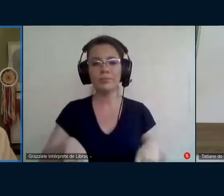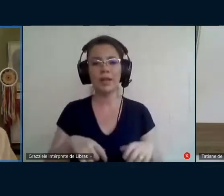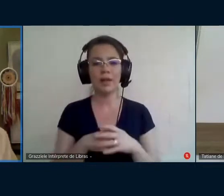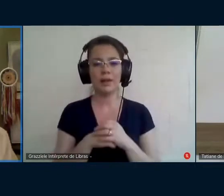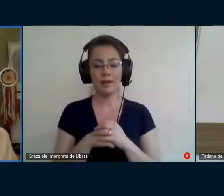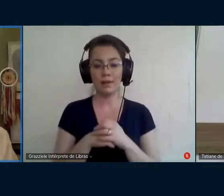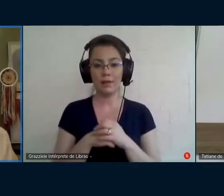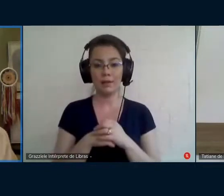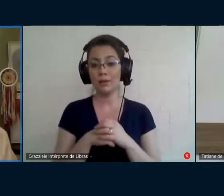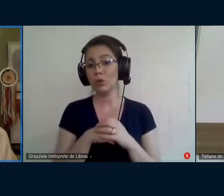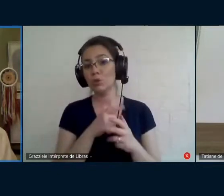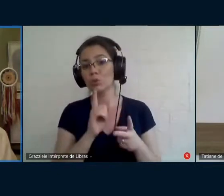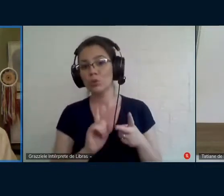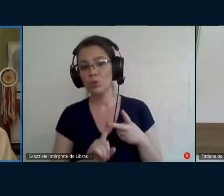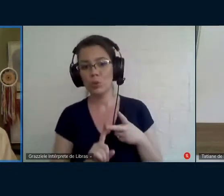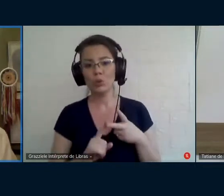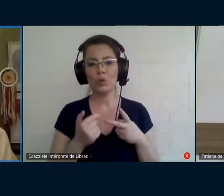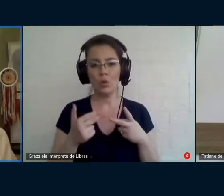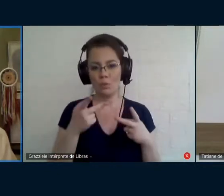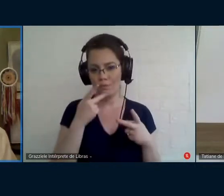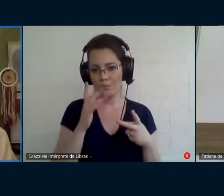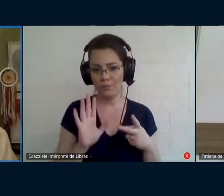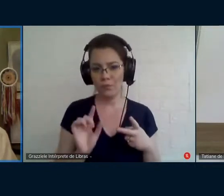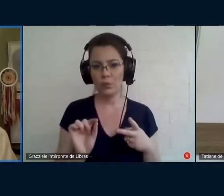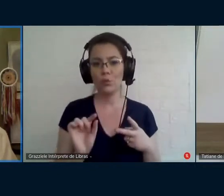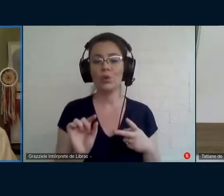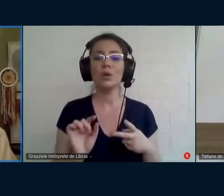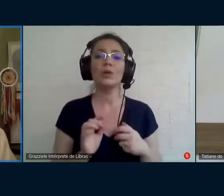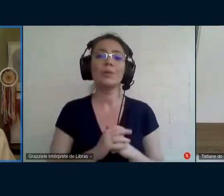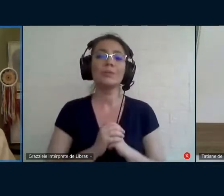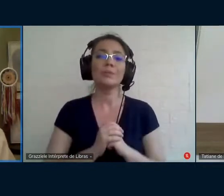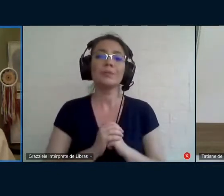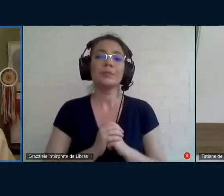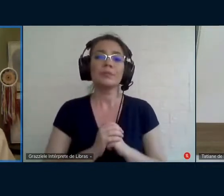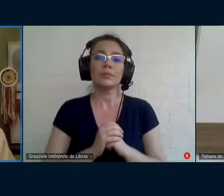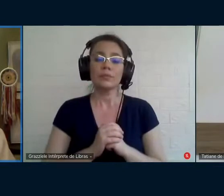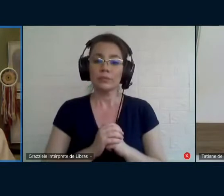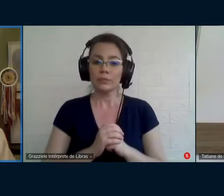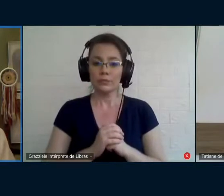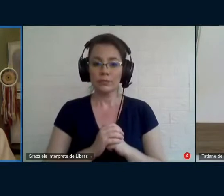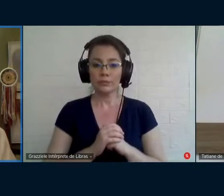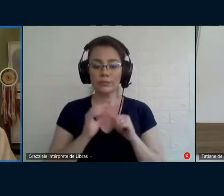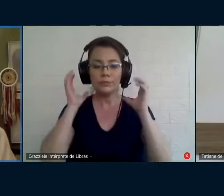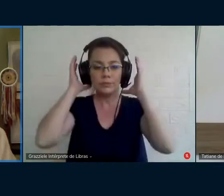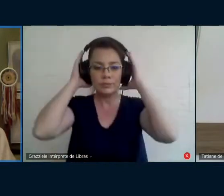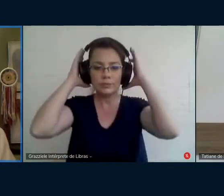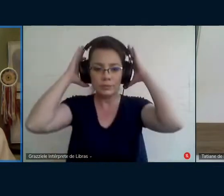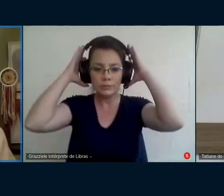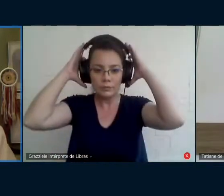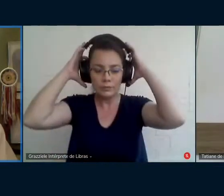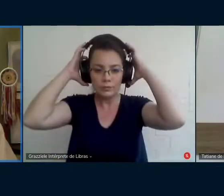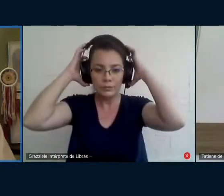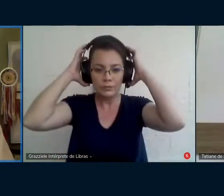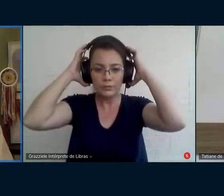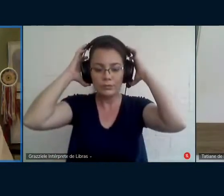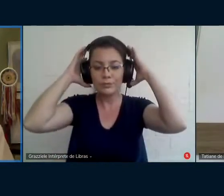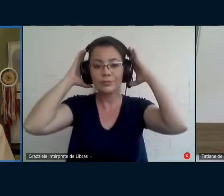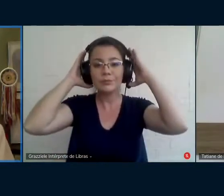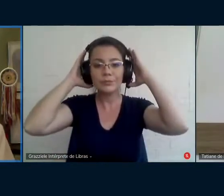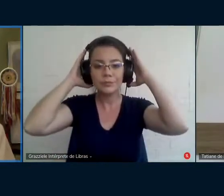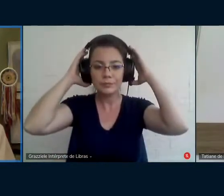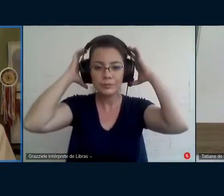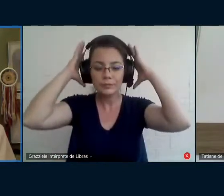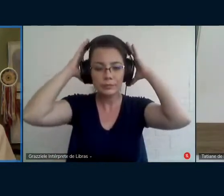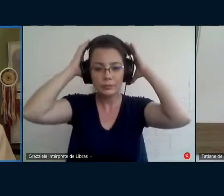segundo ponto que eu queria destacar que é muito importante é de ser um trabalho que não